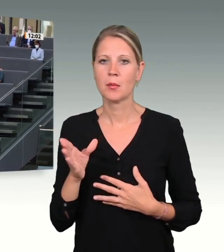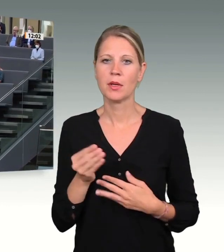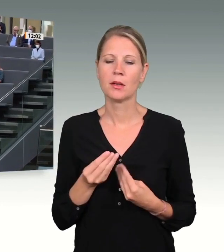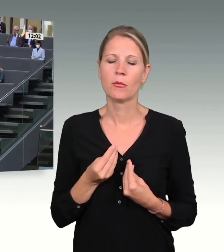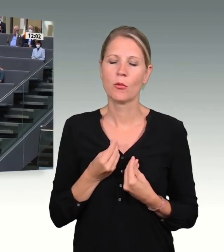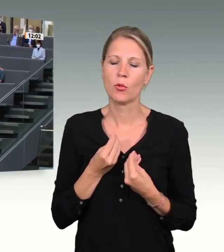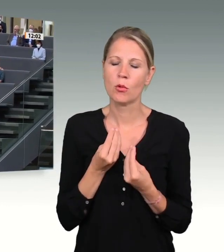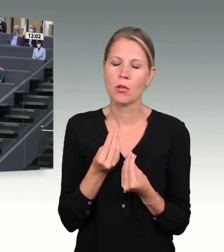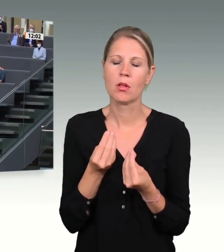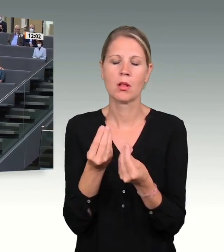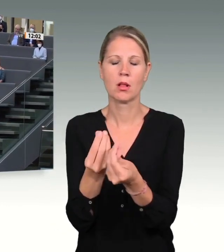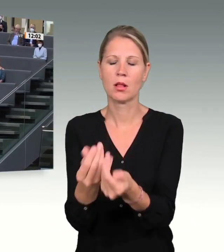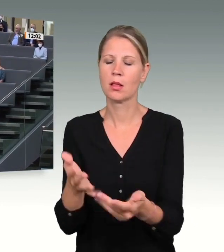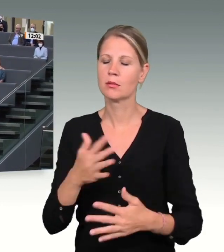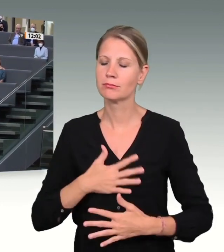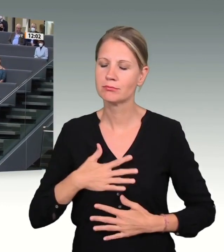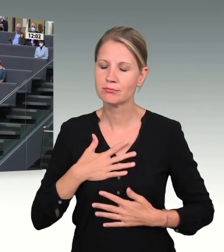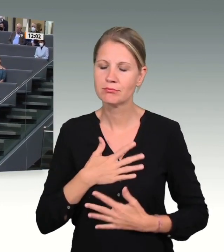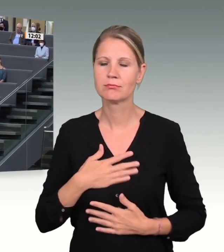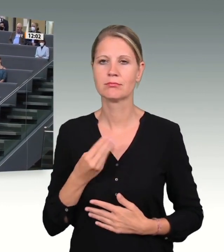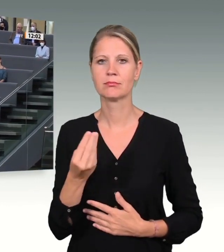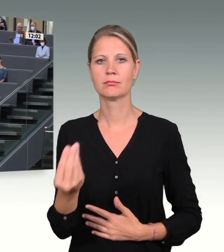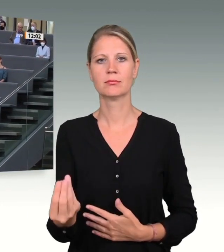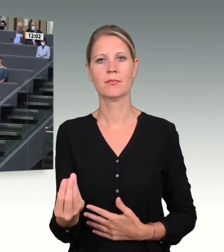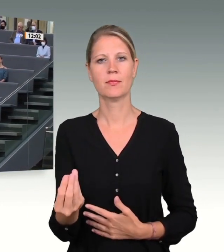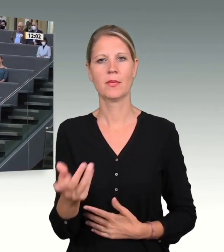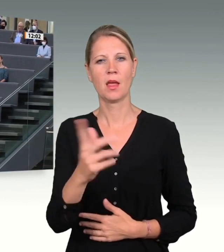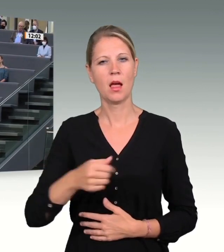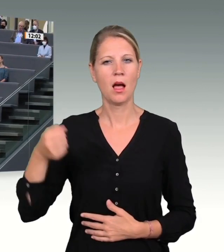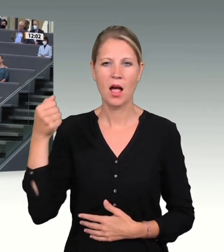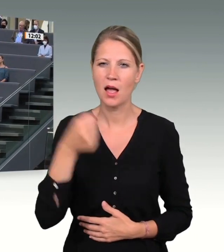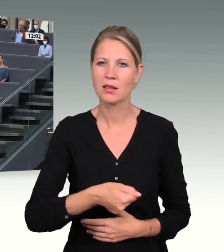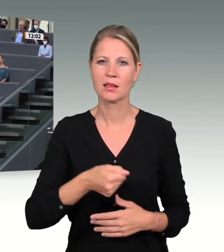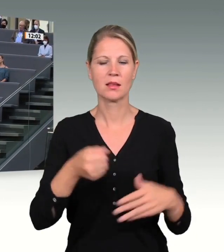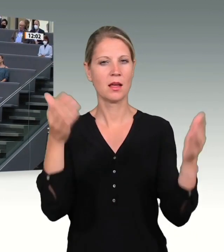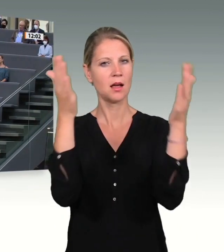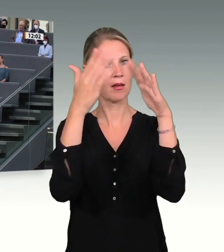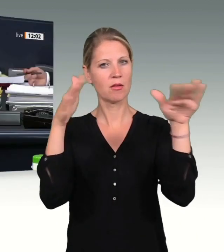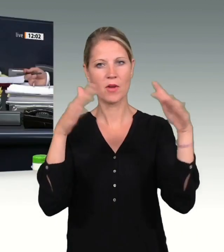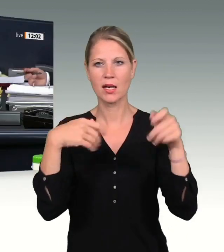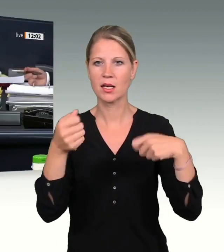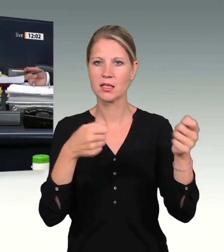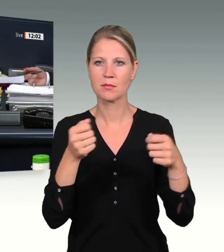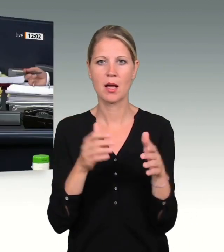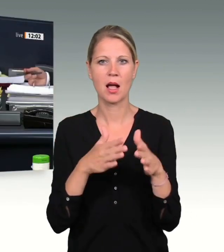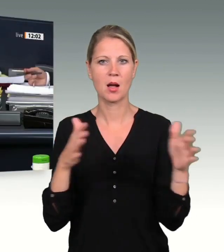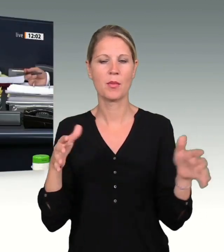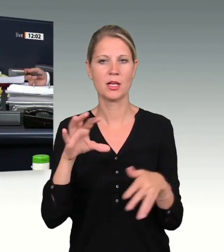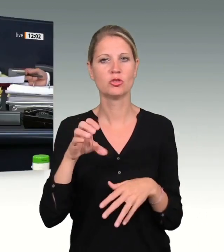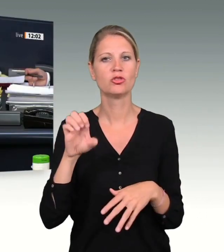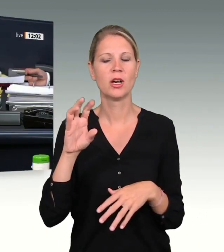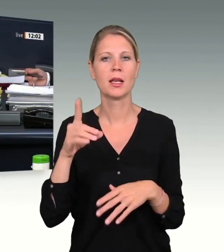Das Attentat auf dem Weihnachtsmarkt am Breitscheidplatz hat sich in unser Gedächtnis eingegraben.